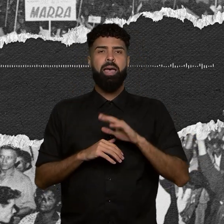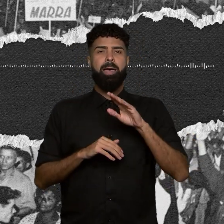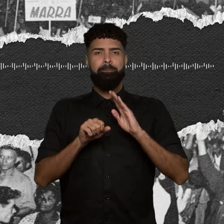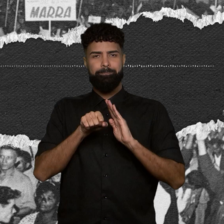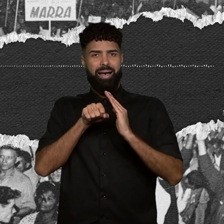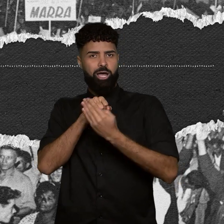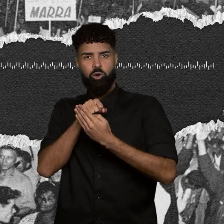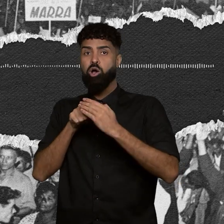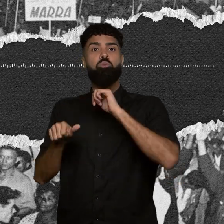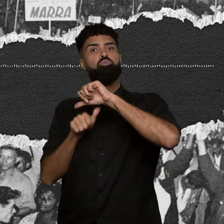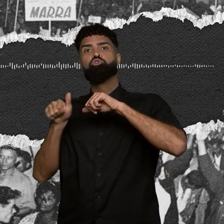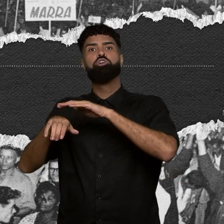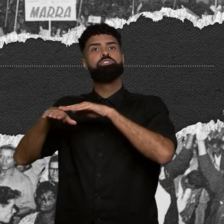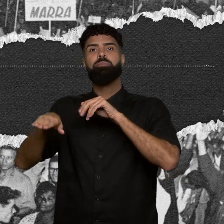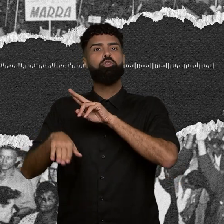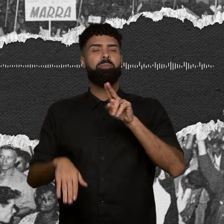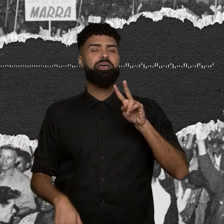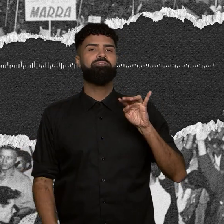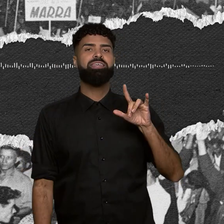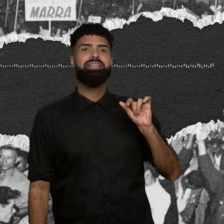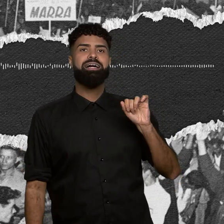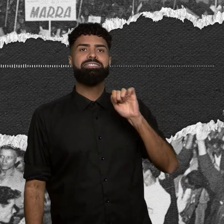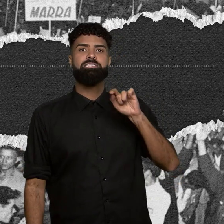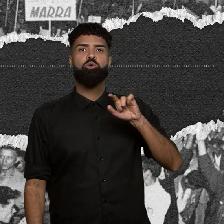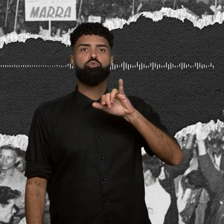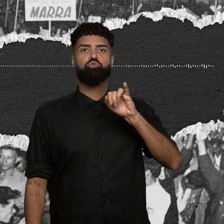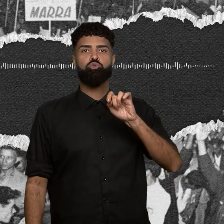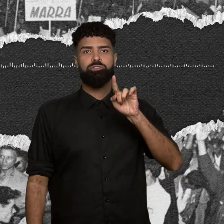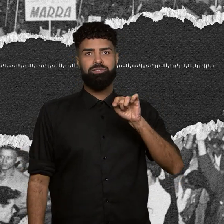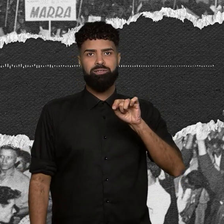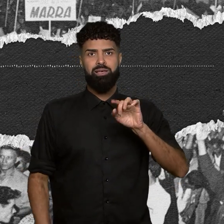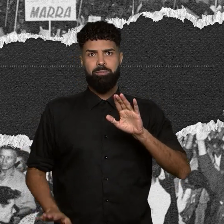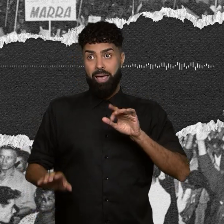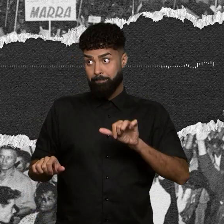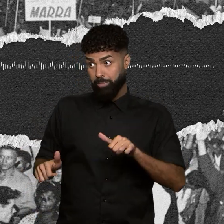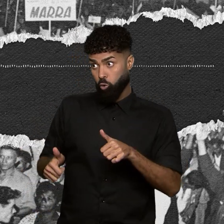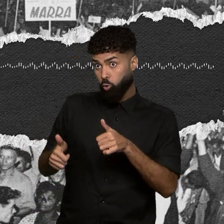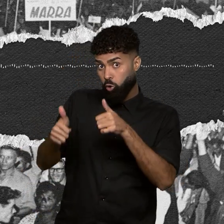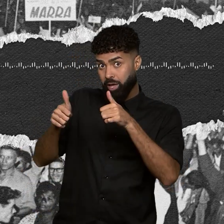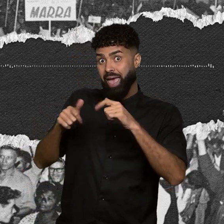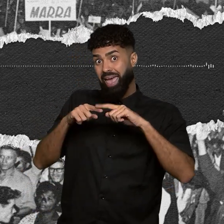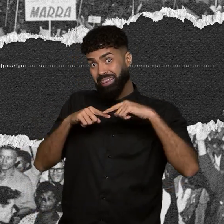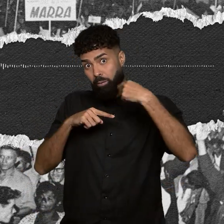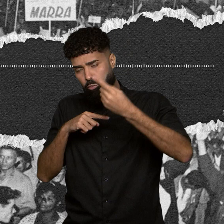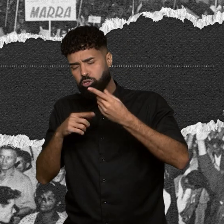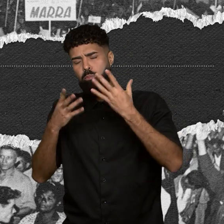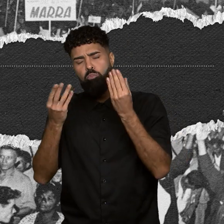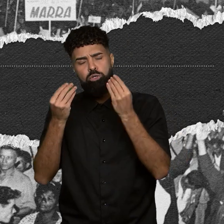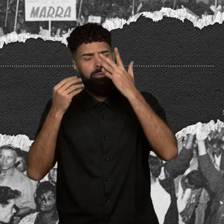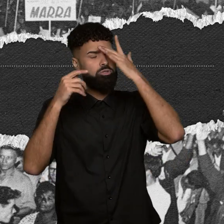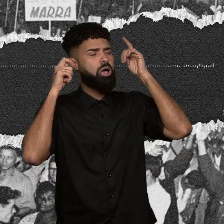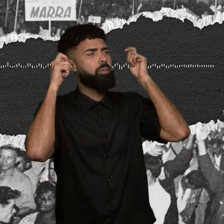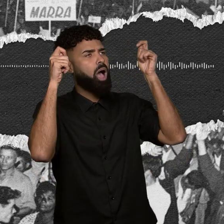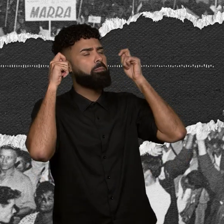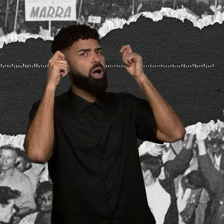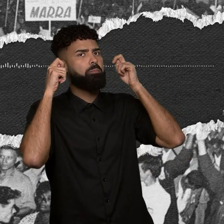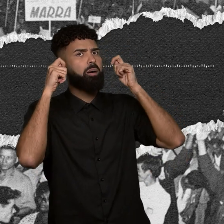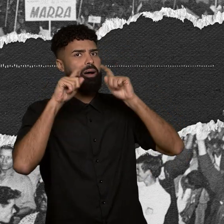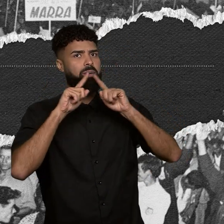chamado de Vila São José. Mas as melhorias só vieram mesmo depois de muito protesto. Vamos trazer o Rodrigo,